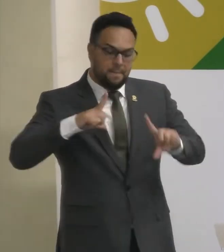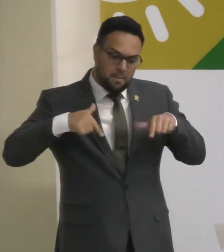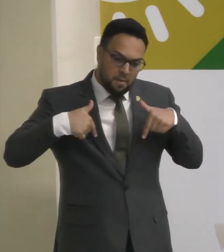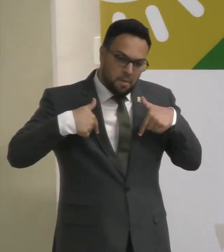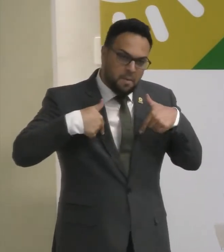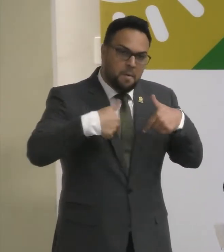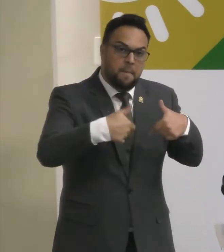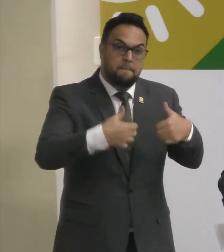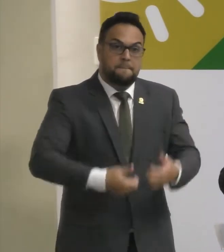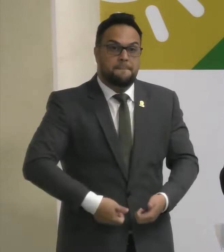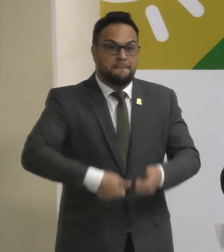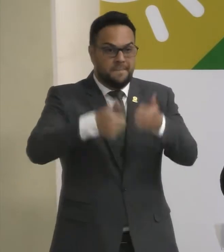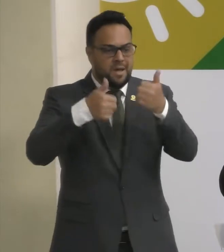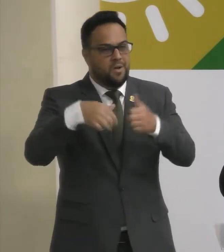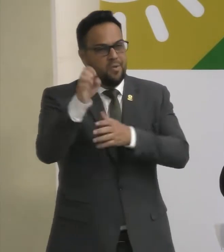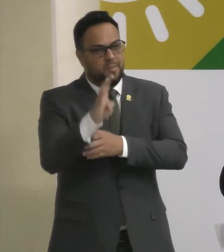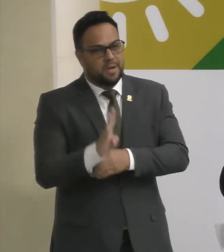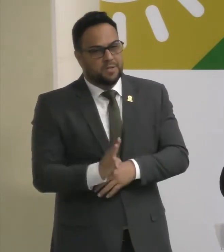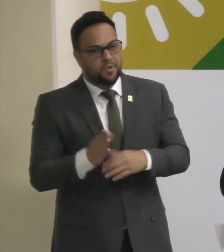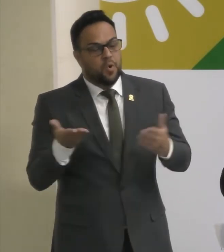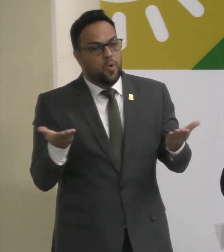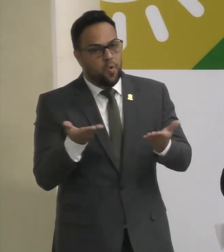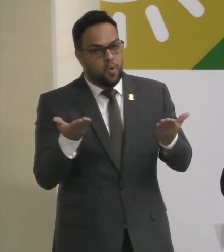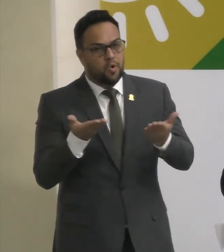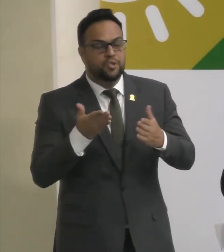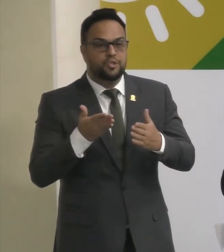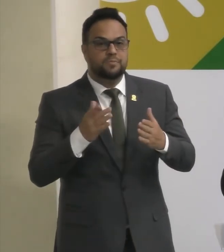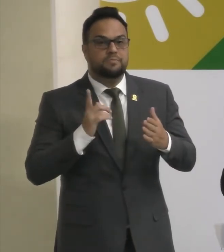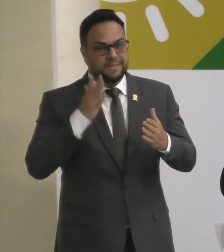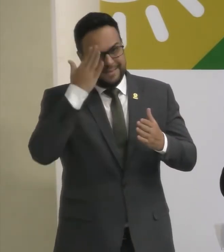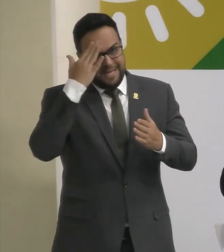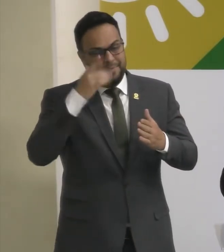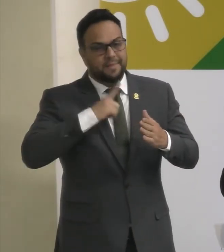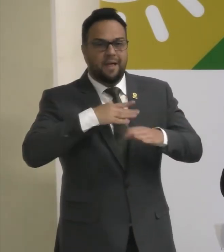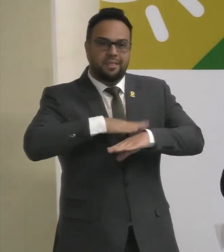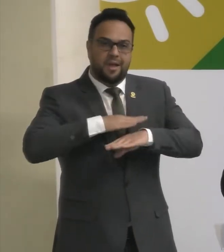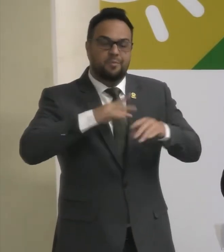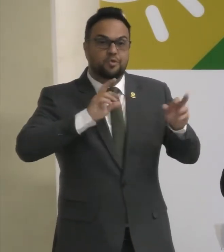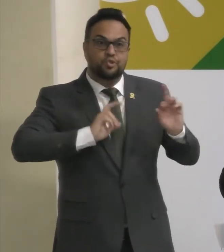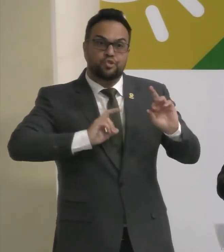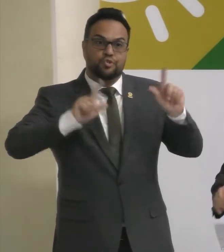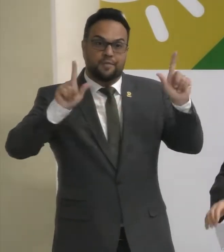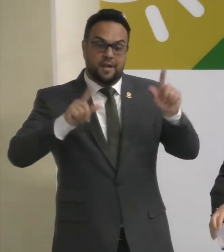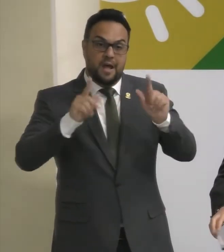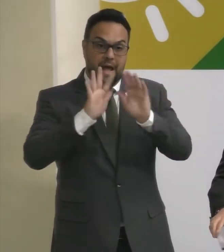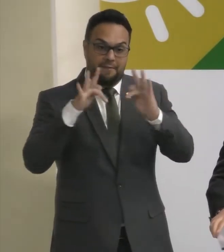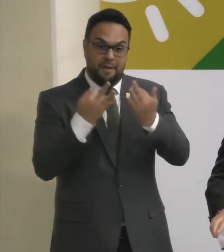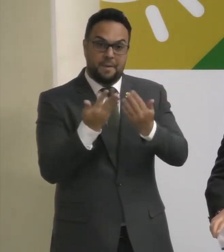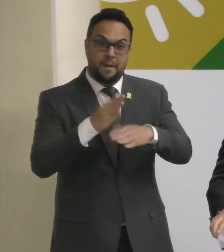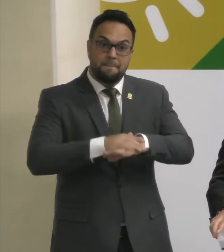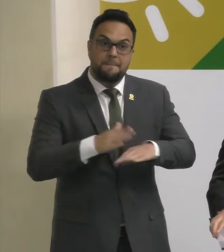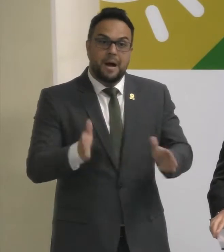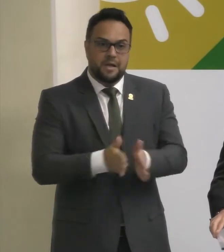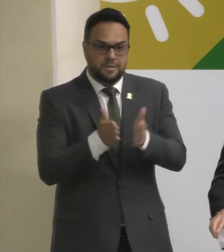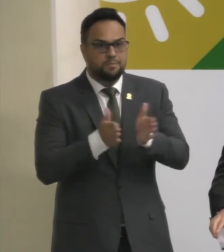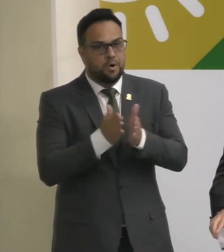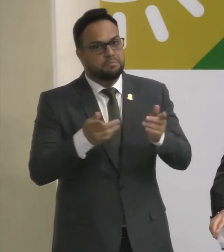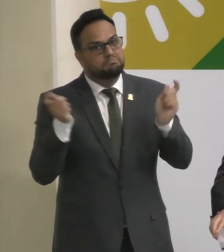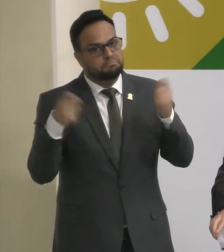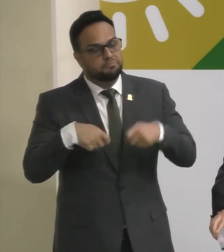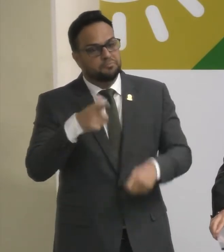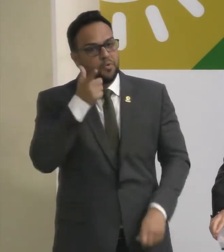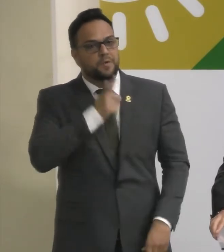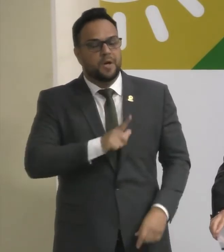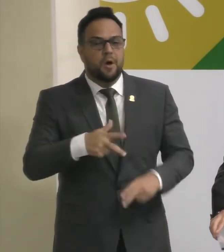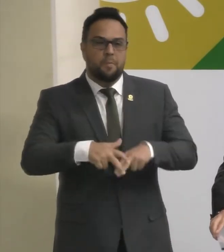E hoje Nós vivemos Um tempo diferente No Brasil Onde as famílias Mais carentes Têm vez Então, fico muito